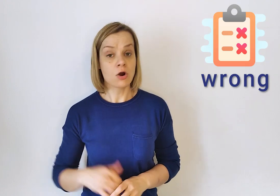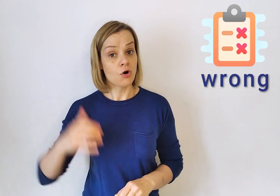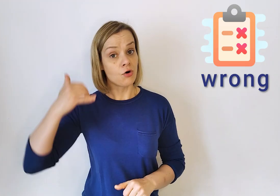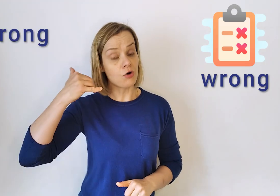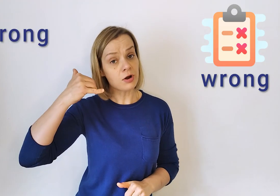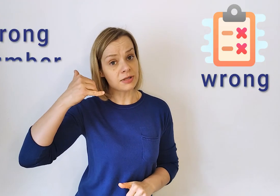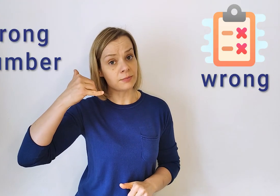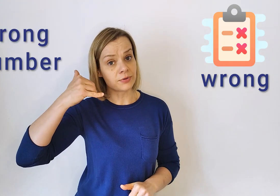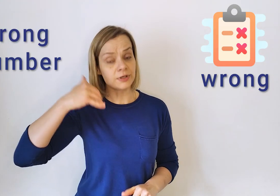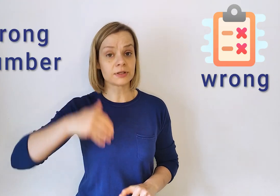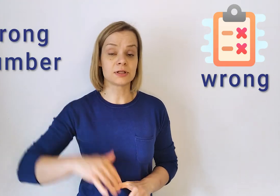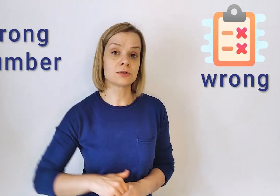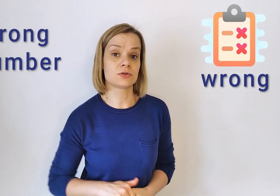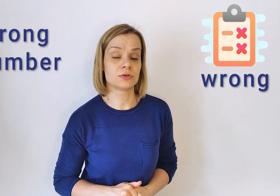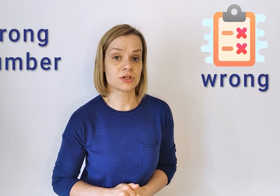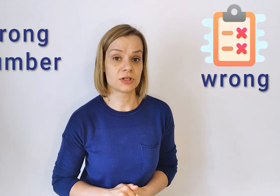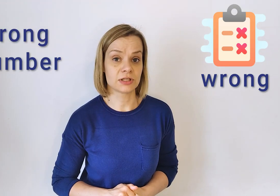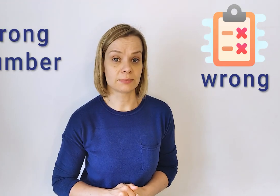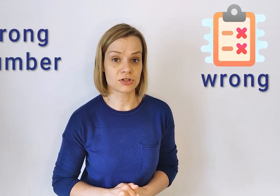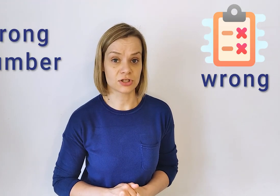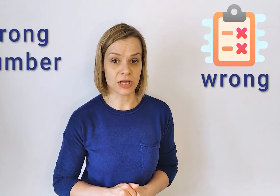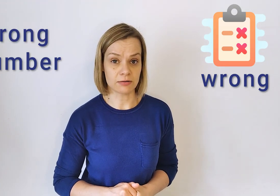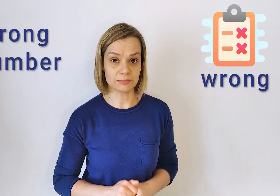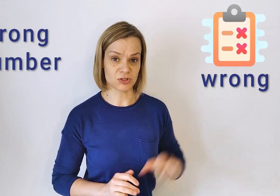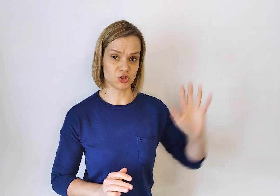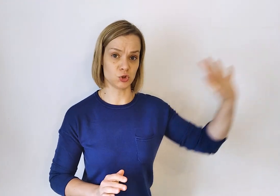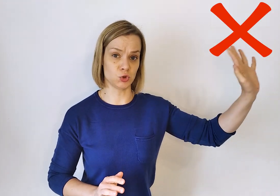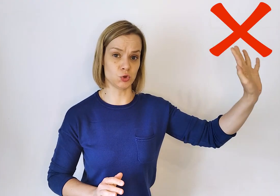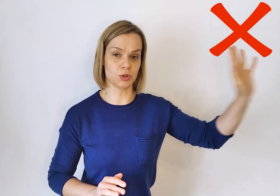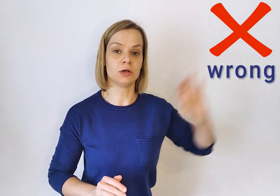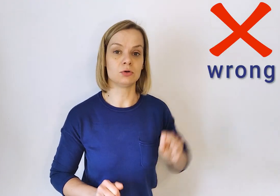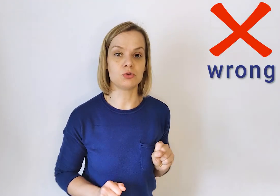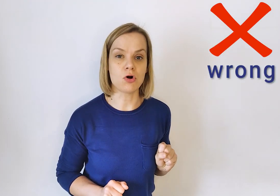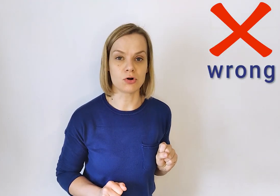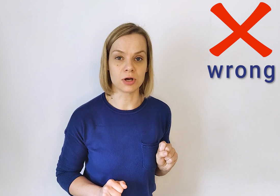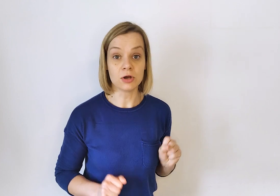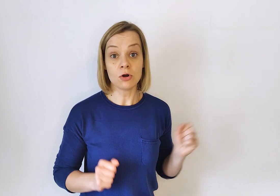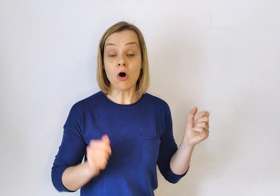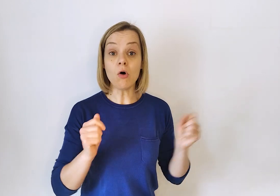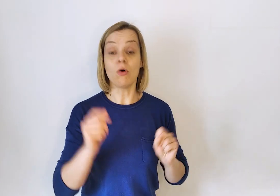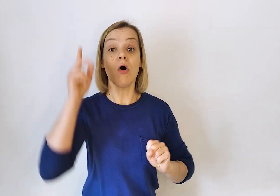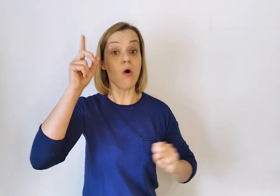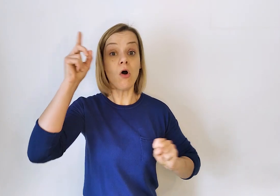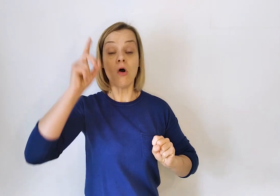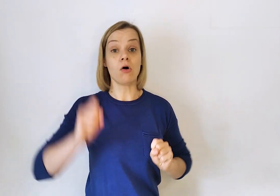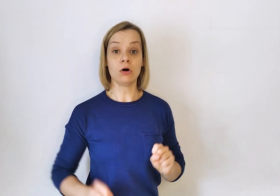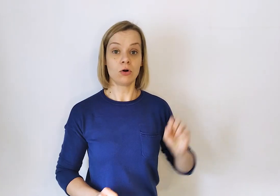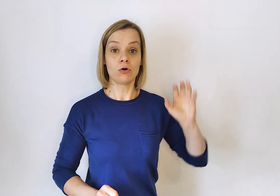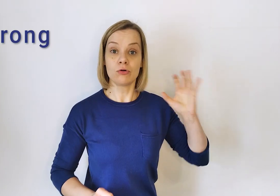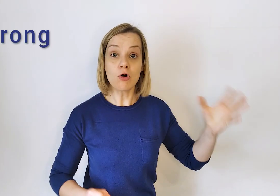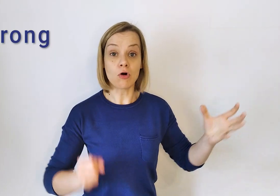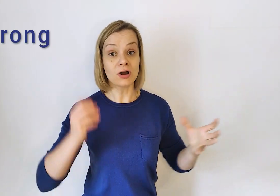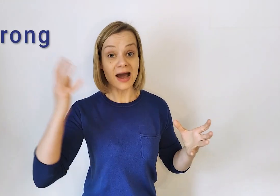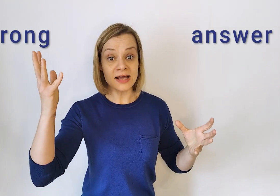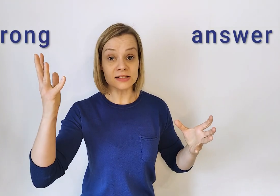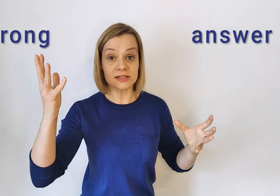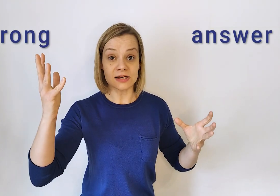Wrong number. Kiedy dozwonię się nie tam, gdzie chciałam. Y. Wrong. O. O. Wrong answer.